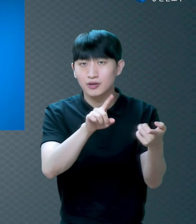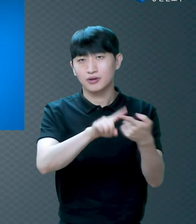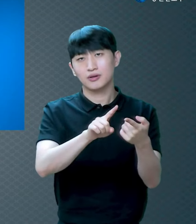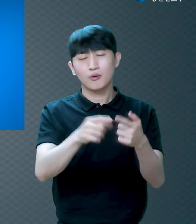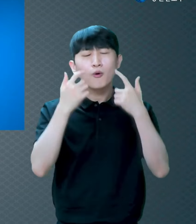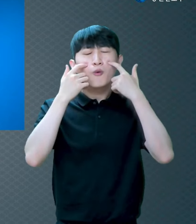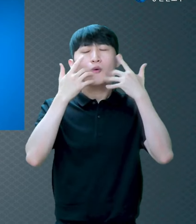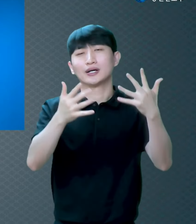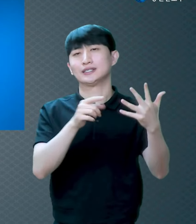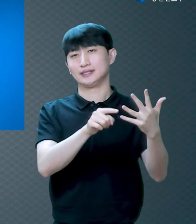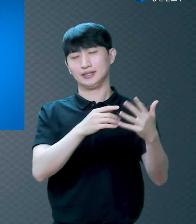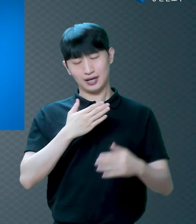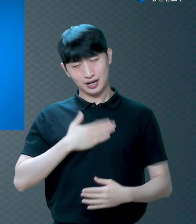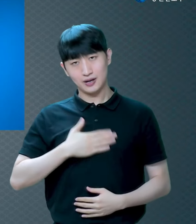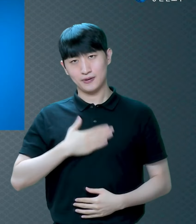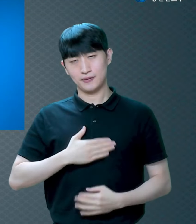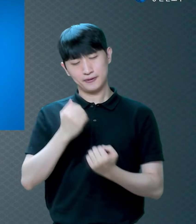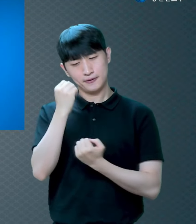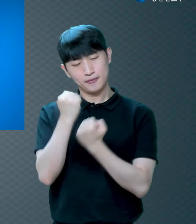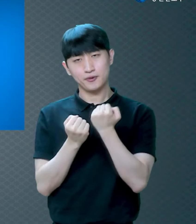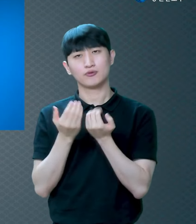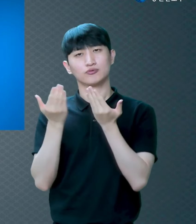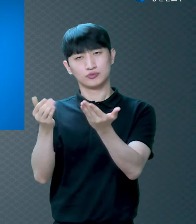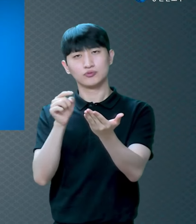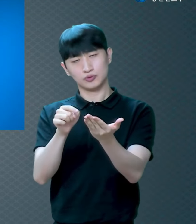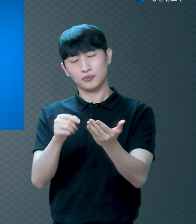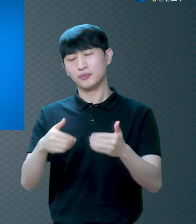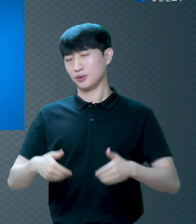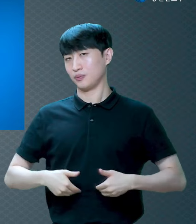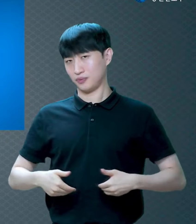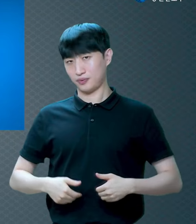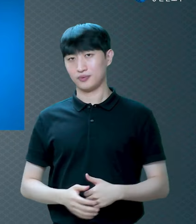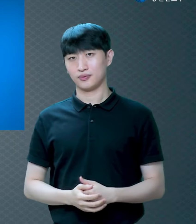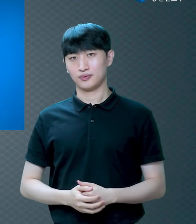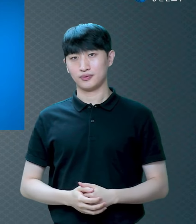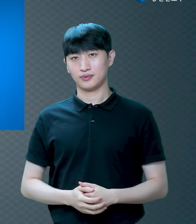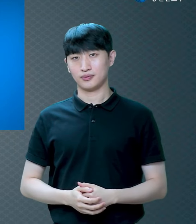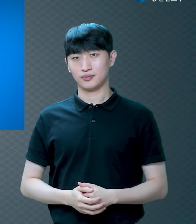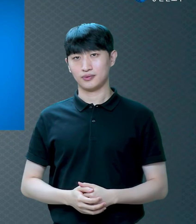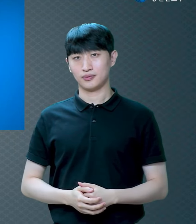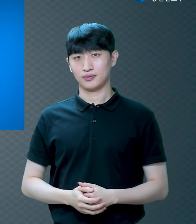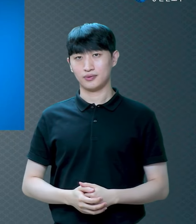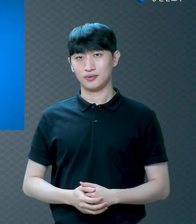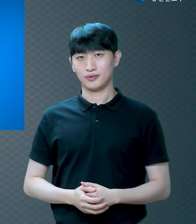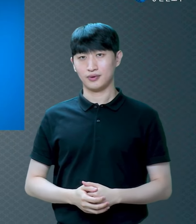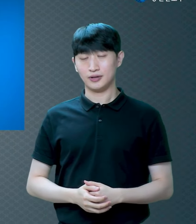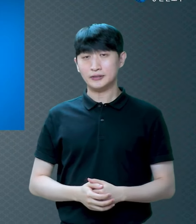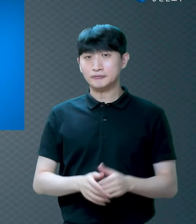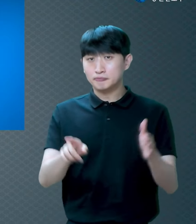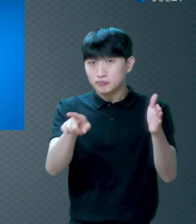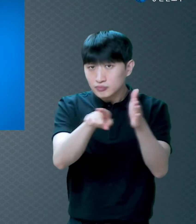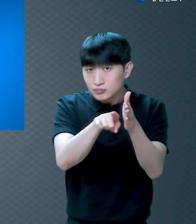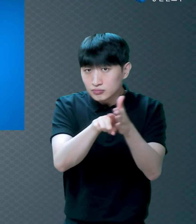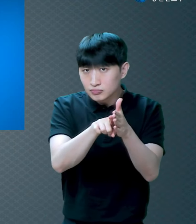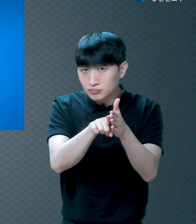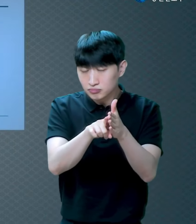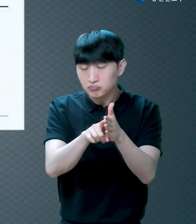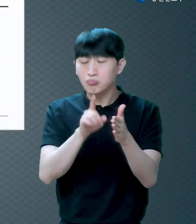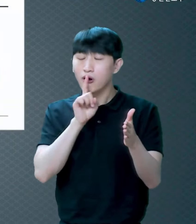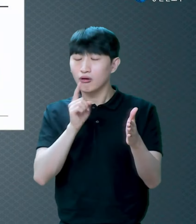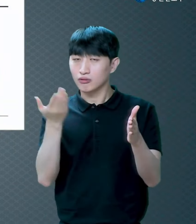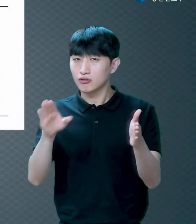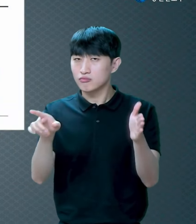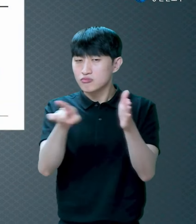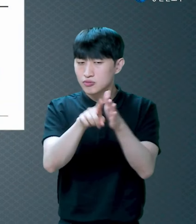이걸 정확하게 아는 것이 필요한데 시작하면서 보금에는